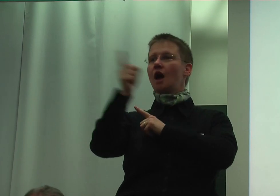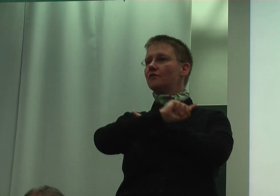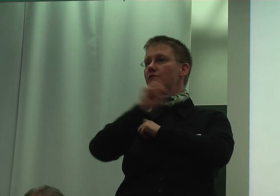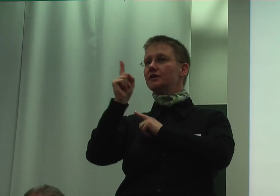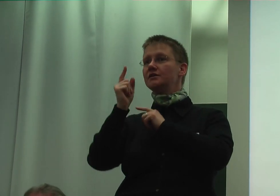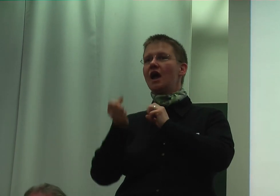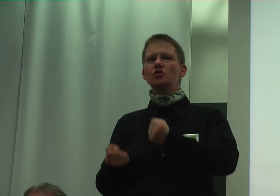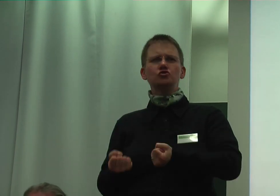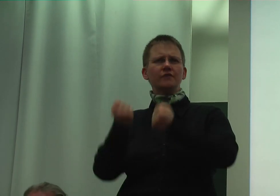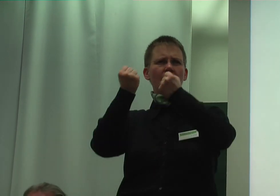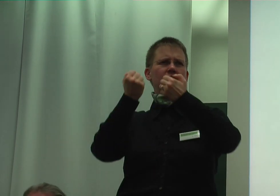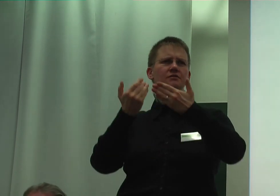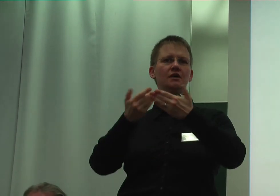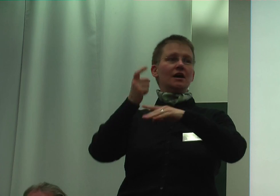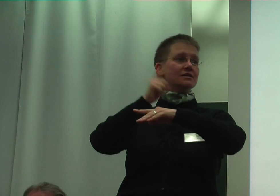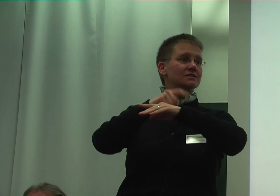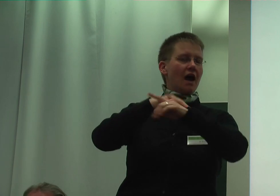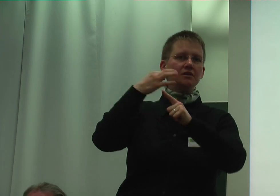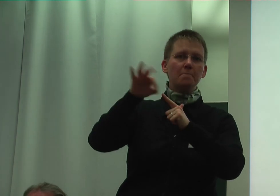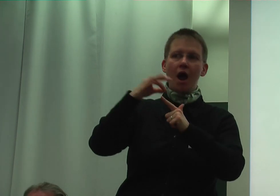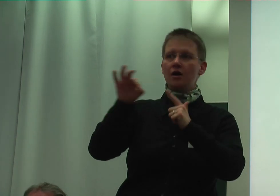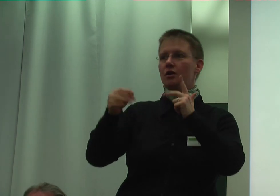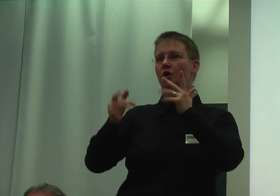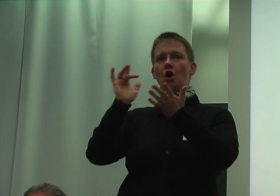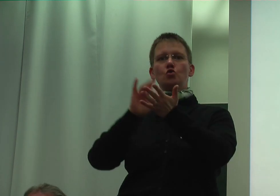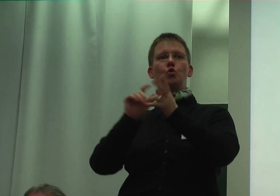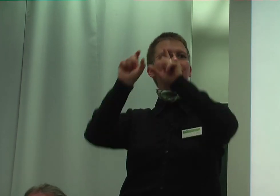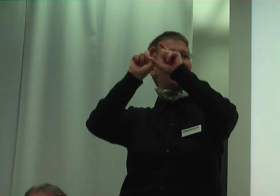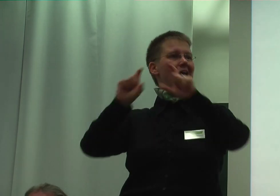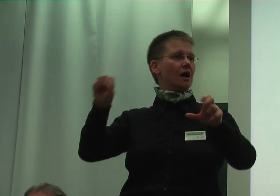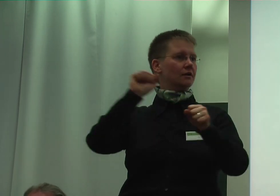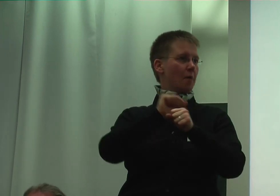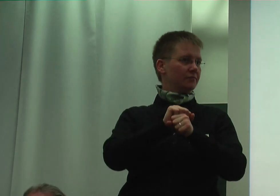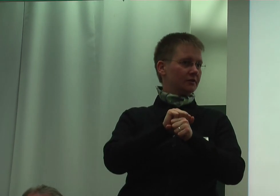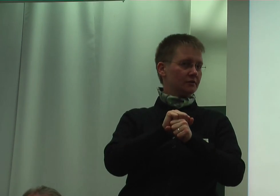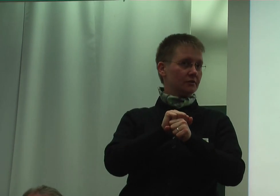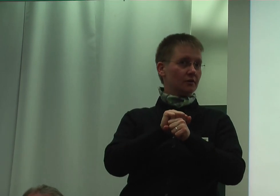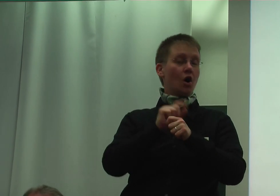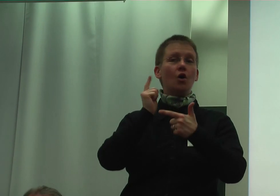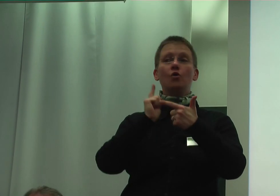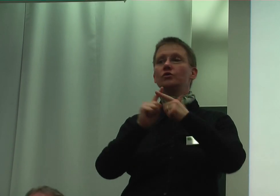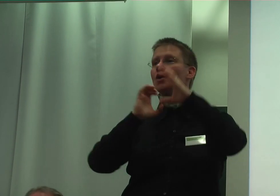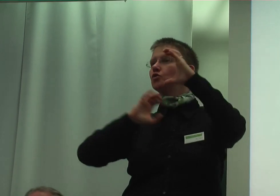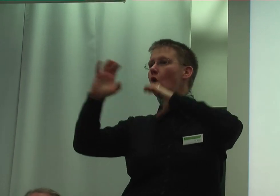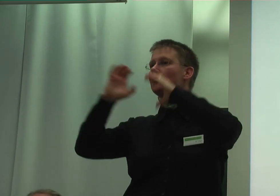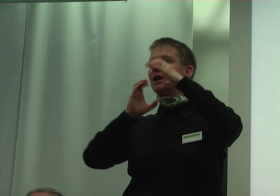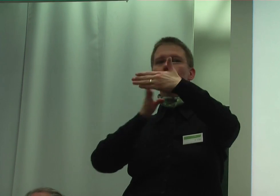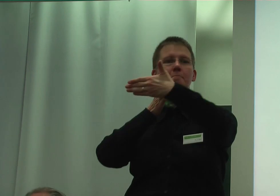Erschwernisse durch einen Zeitmangel aufgrund von Ehrenamtlichkeit noch durch Kommunikationsbarrieren